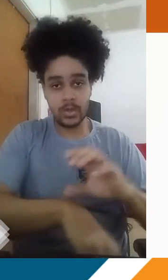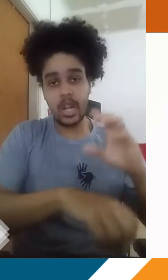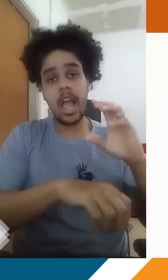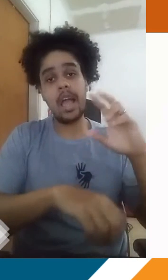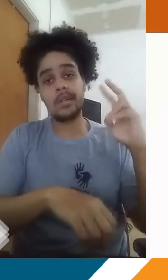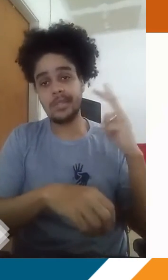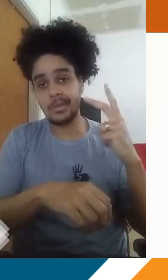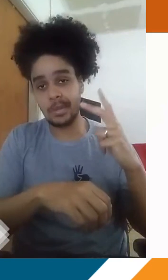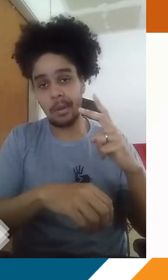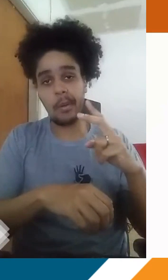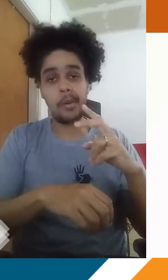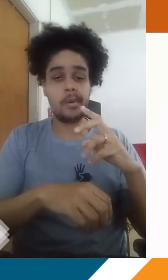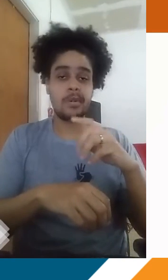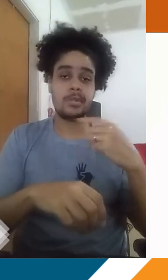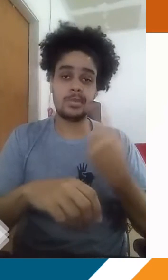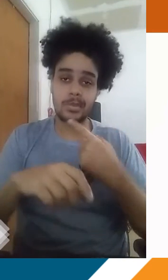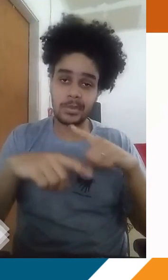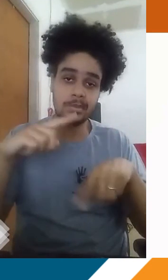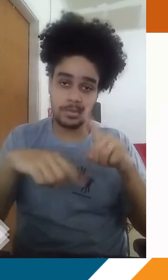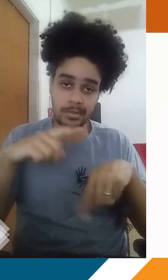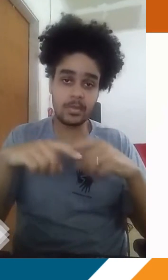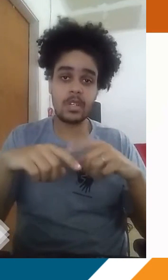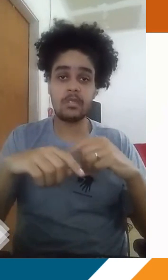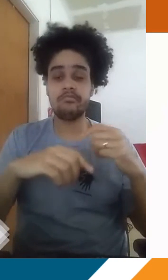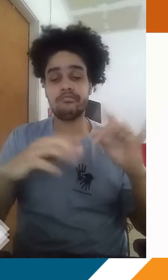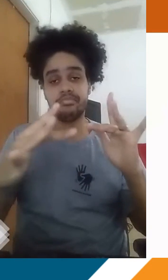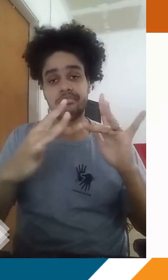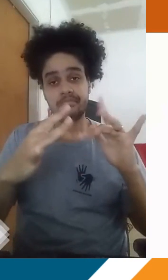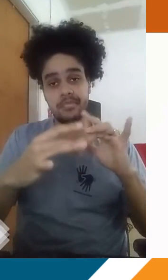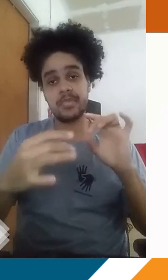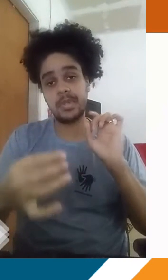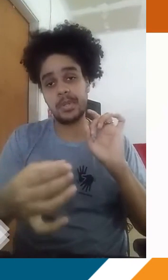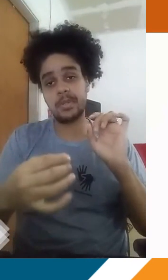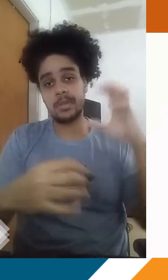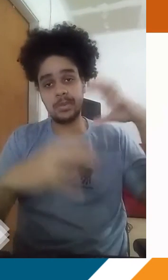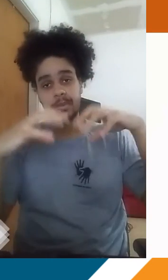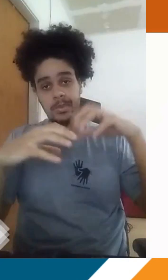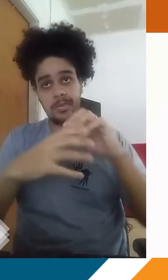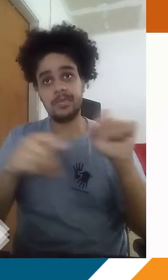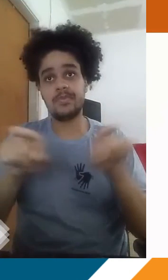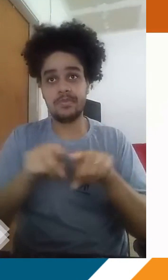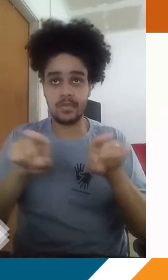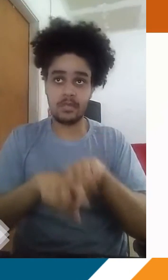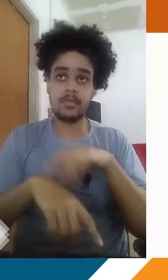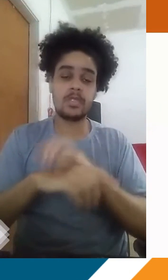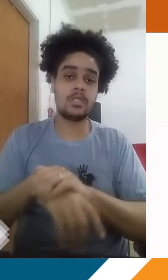histórico aí, quando a gente tem a associação da chuva nesses espaços que tem essa riqueza cultural também.